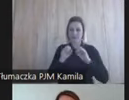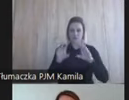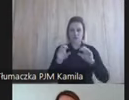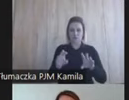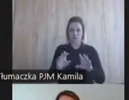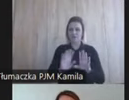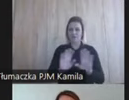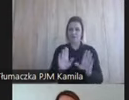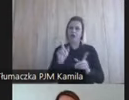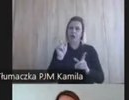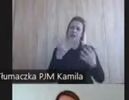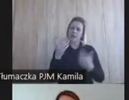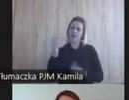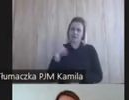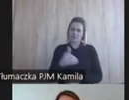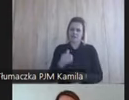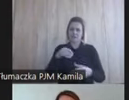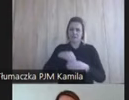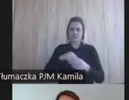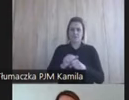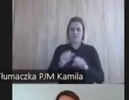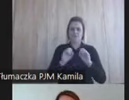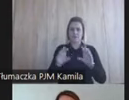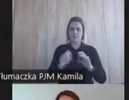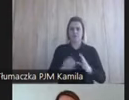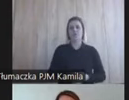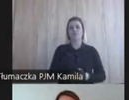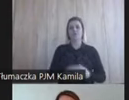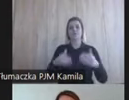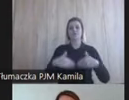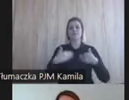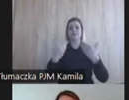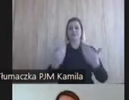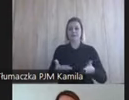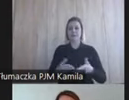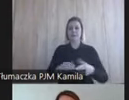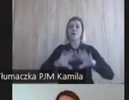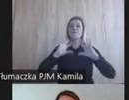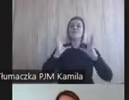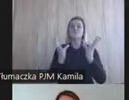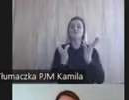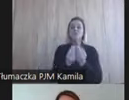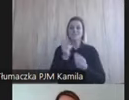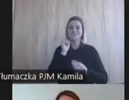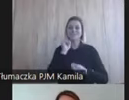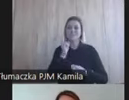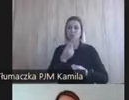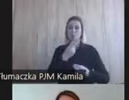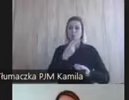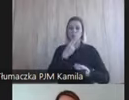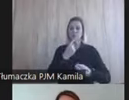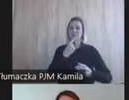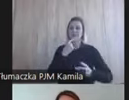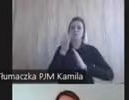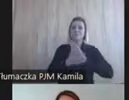tysięcy na pewno. Mit kolejny, no to wszyscy Głusi używają języka migowego do komunikacji. Oczywiście, że